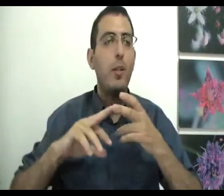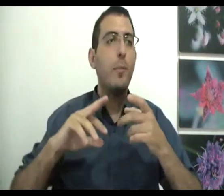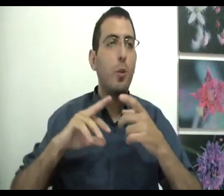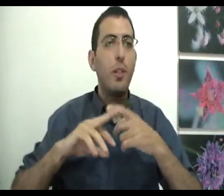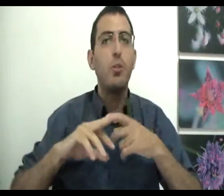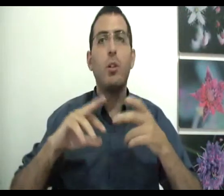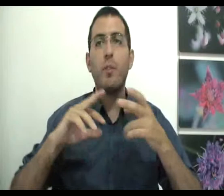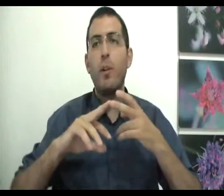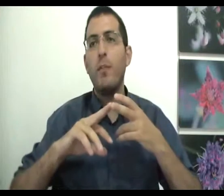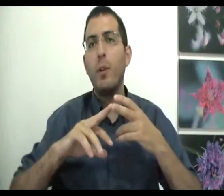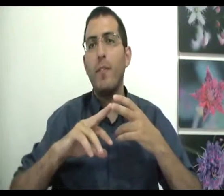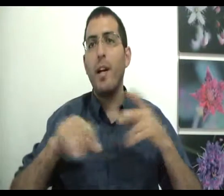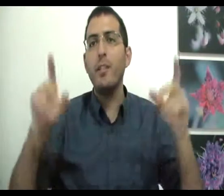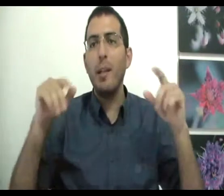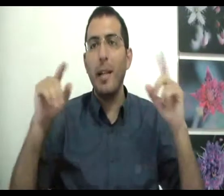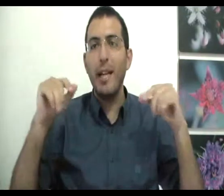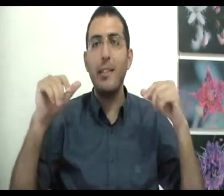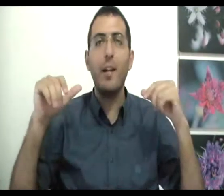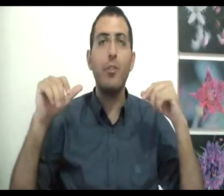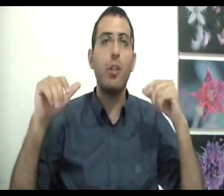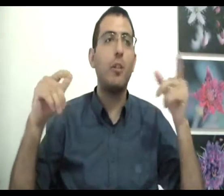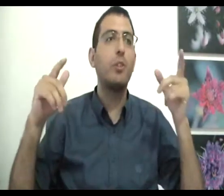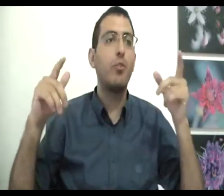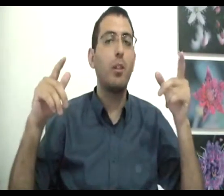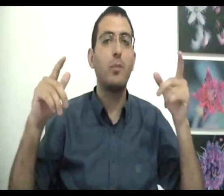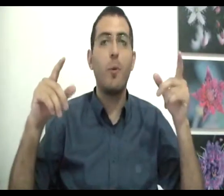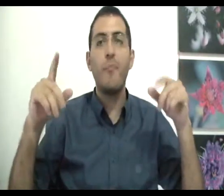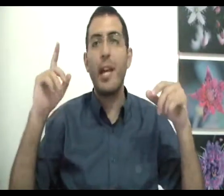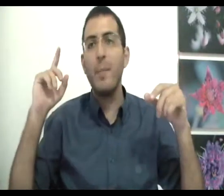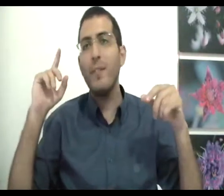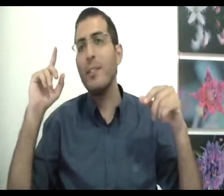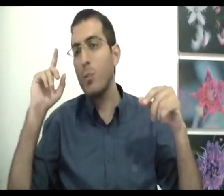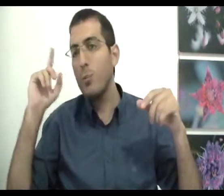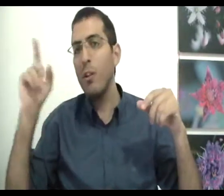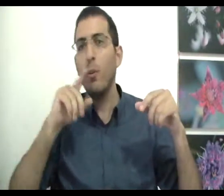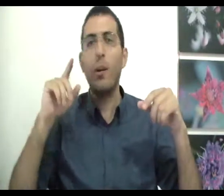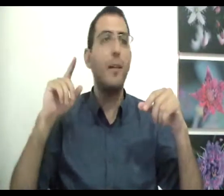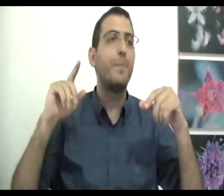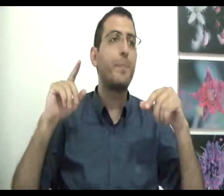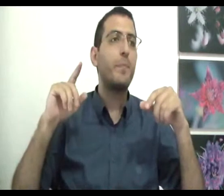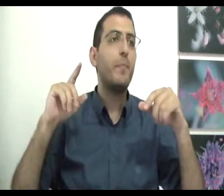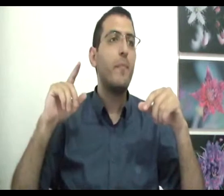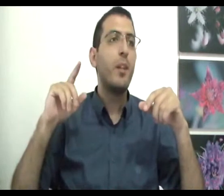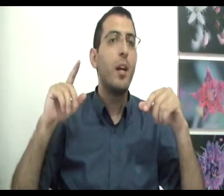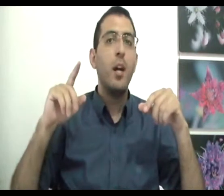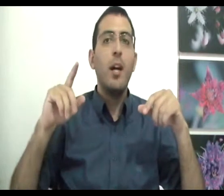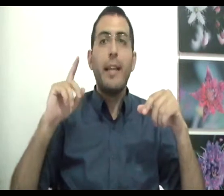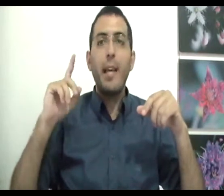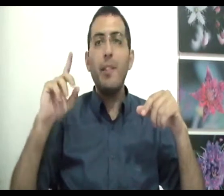האירועים את כל התוצאות וכו' וכו' ואחרי שאדם מגלה את הדבר הראשון אסוב הוא צריך לשאול את עצמו האם הדבר הזה הוא טוב או רע כי אם